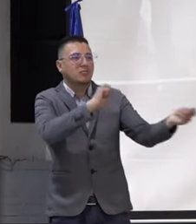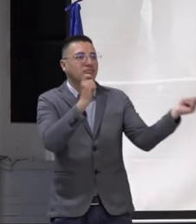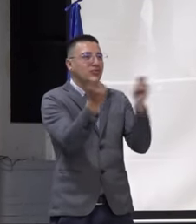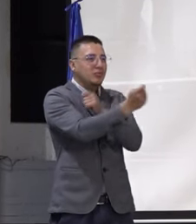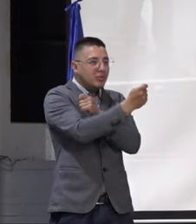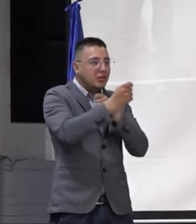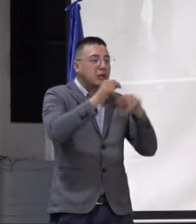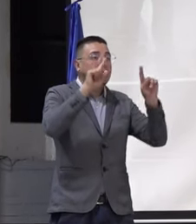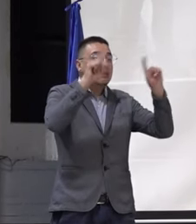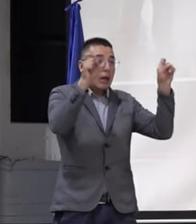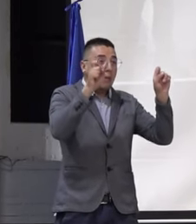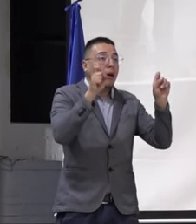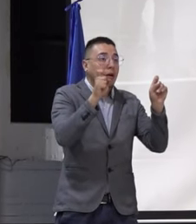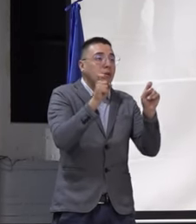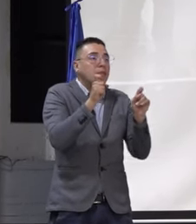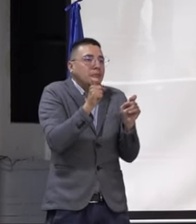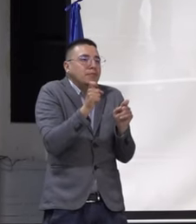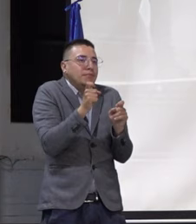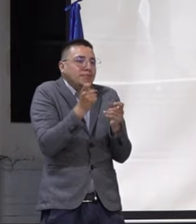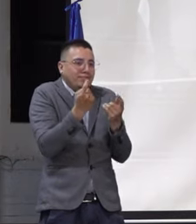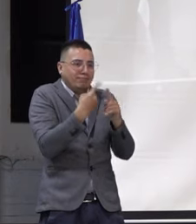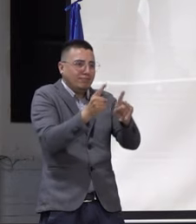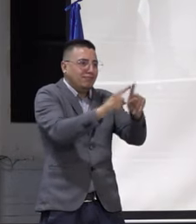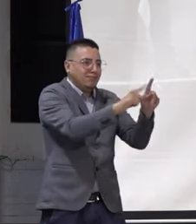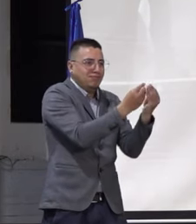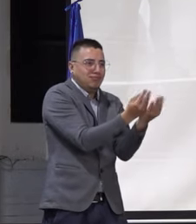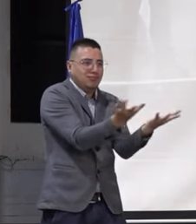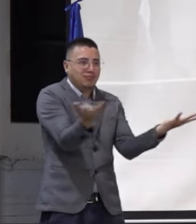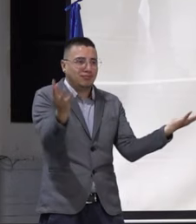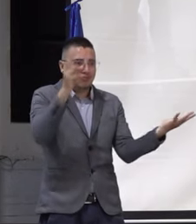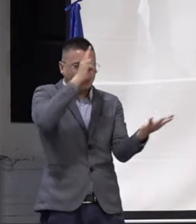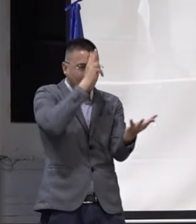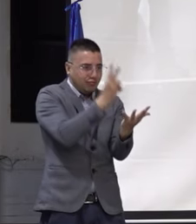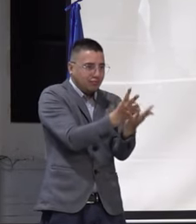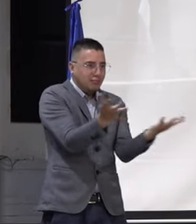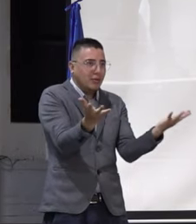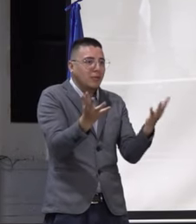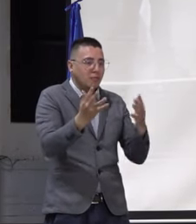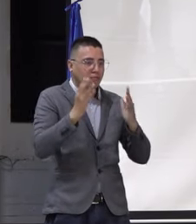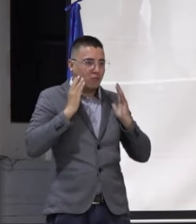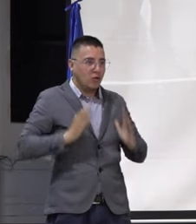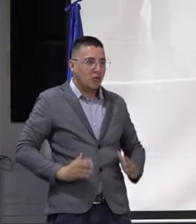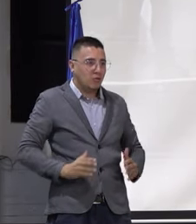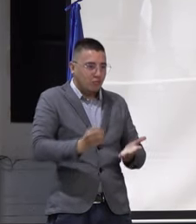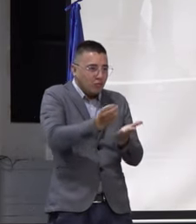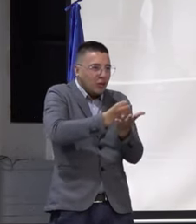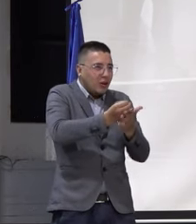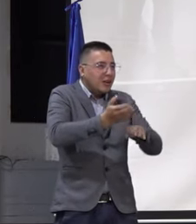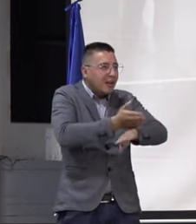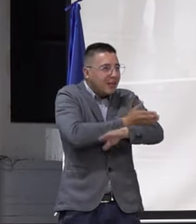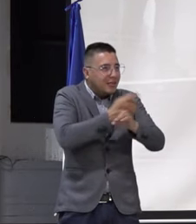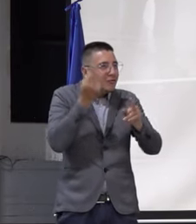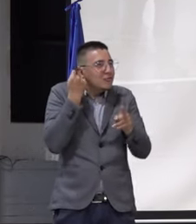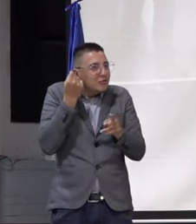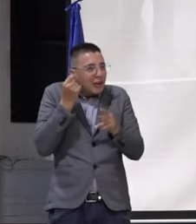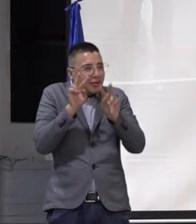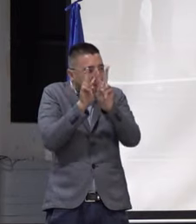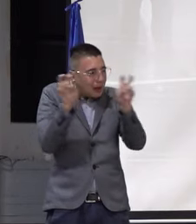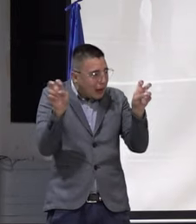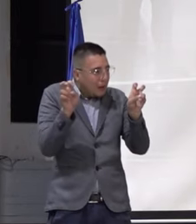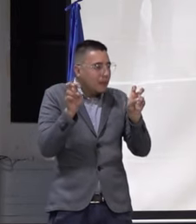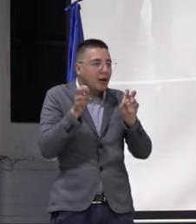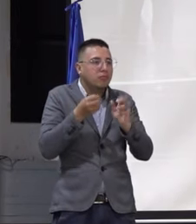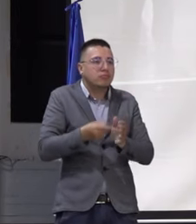la diversidad que nosotros tenemos acá en la universidad, desde la diversidad biológica, porque hace poco unos compañeros sacaron